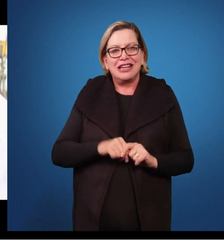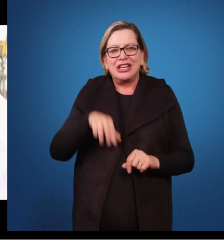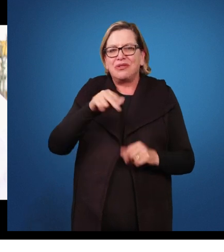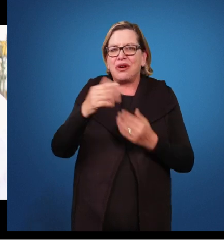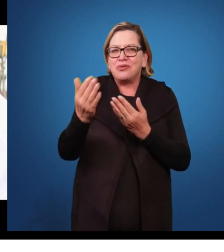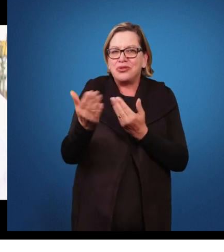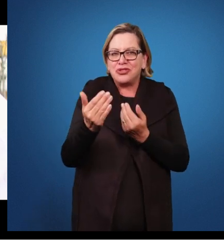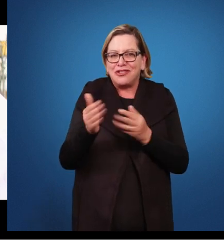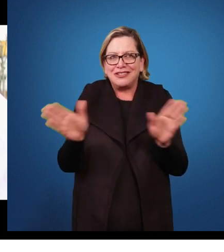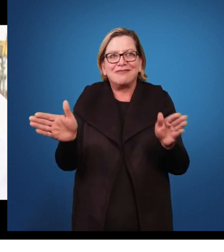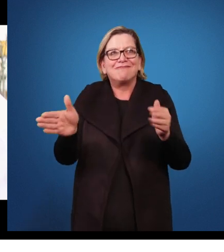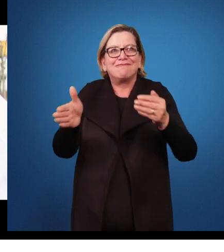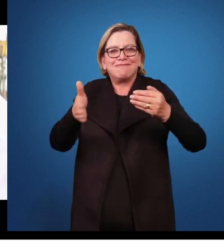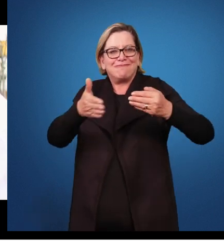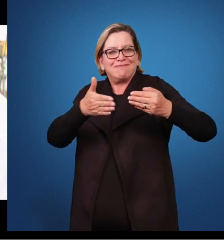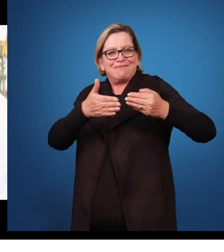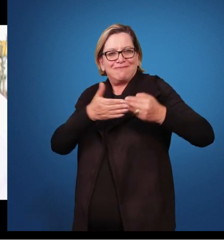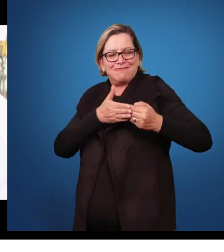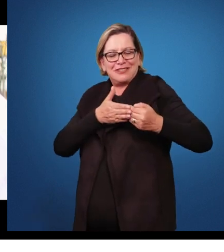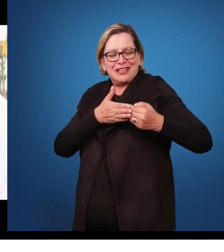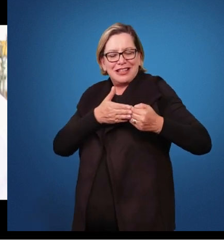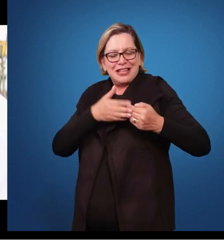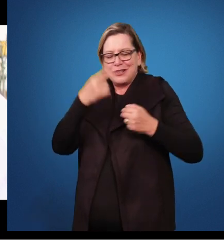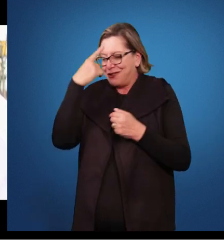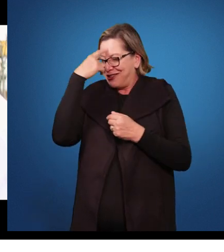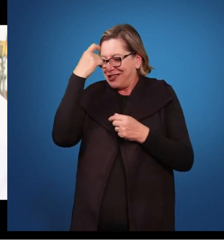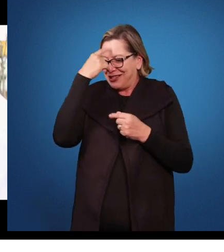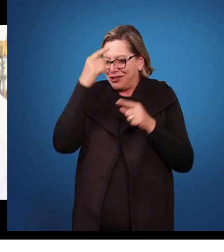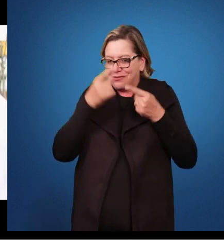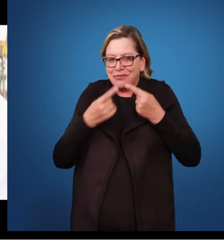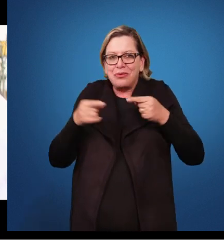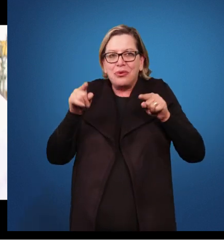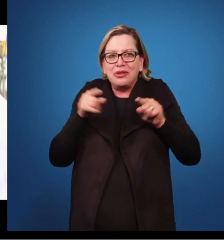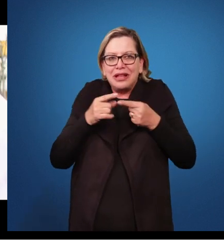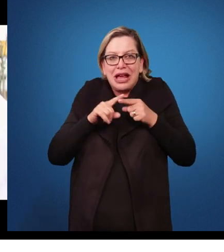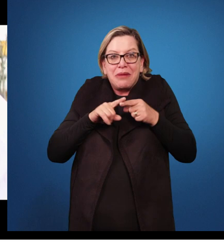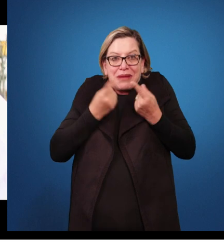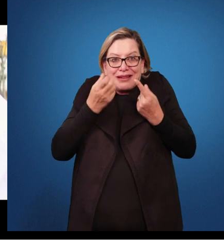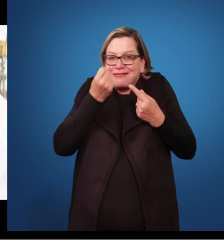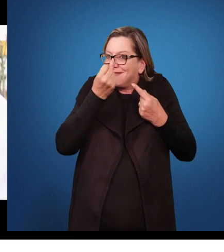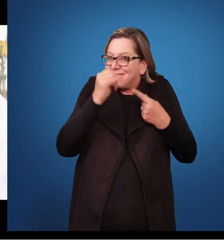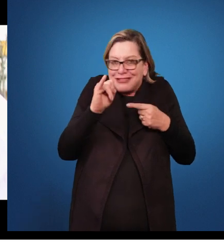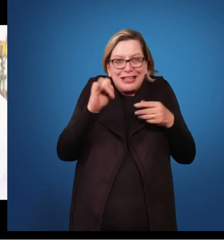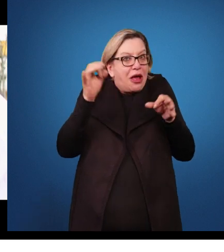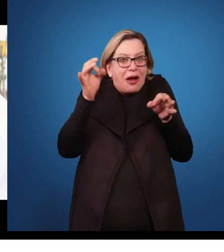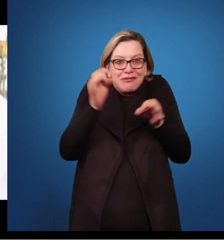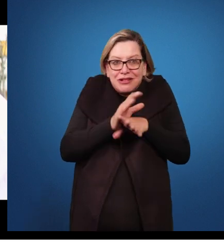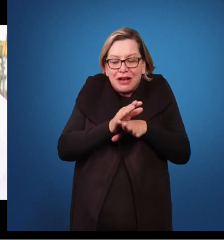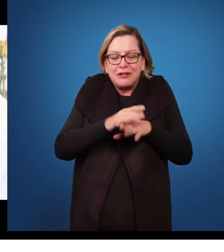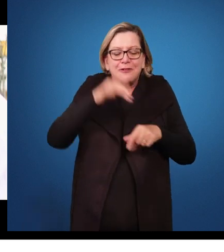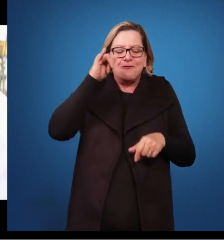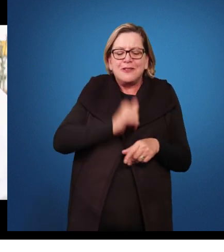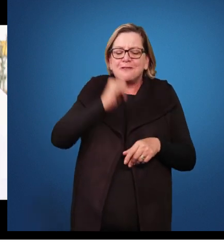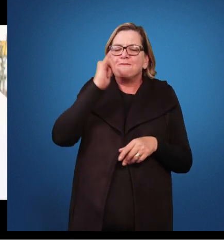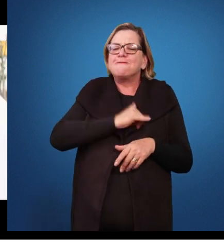trancado no quarto, compondo uma música. Mas, enquanto eu não terminar de compor essa música, não sai daqui, né?